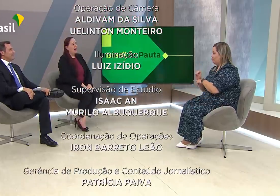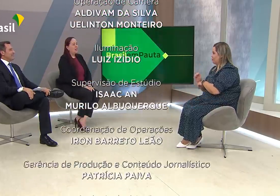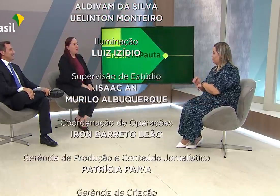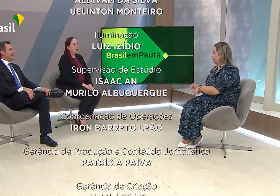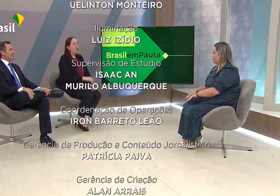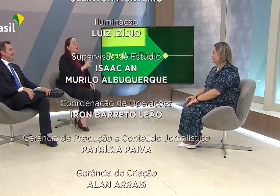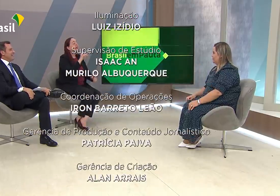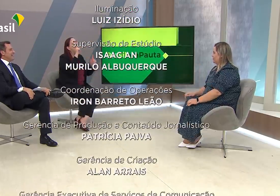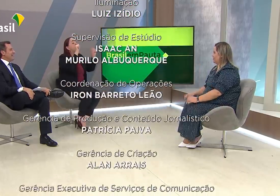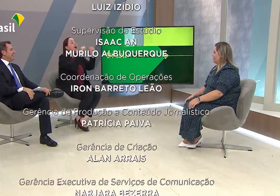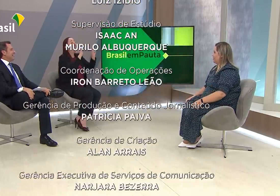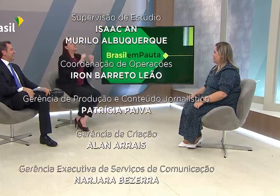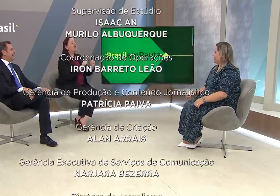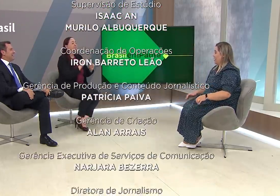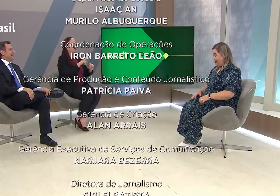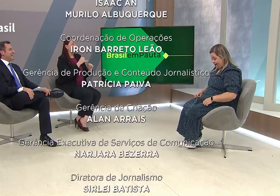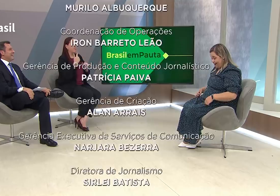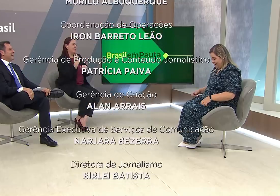Obrigado.